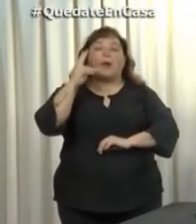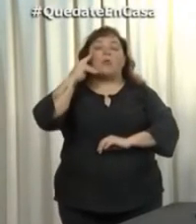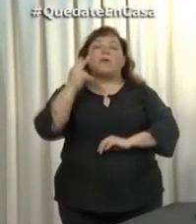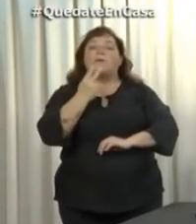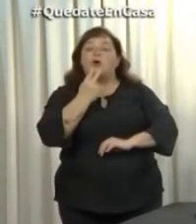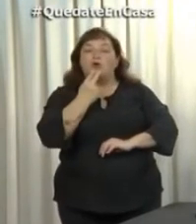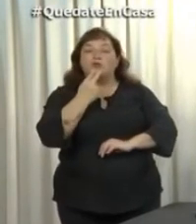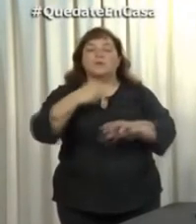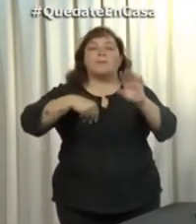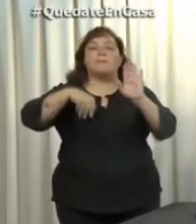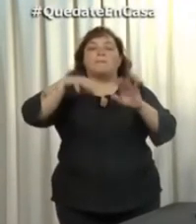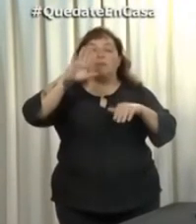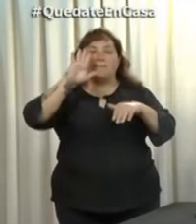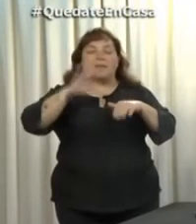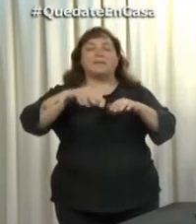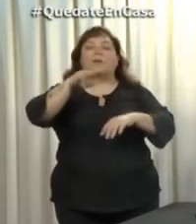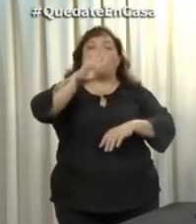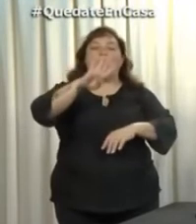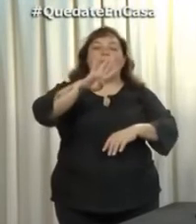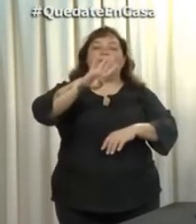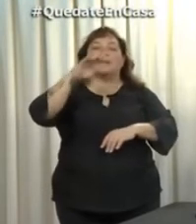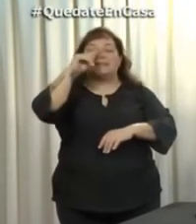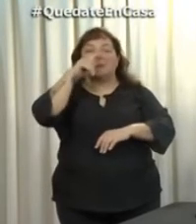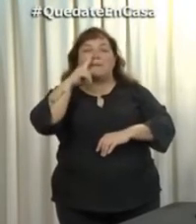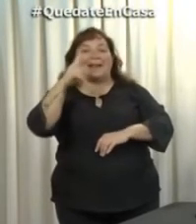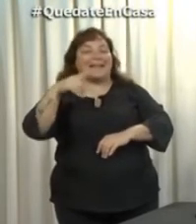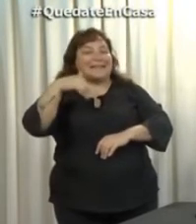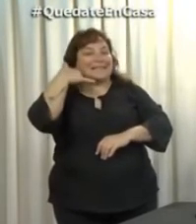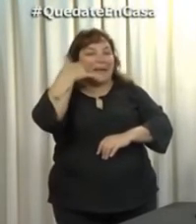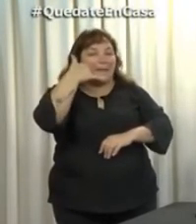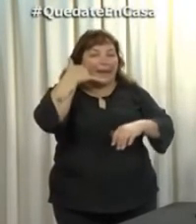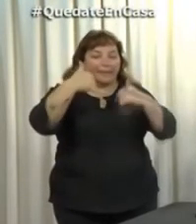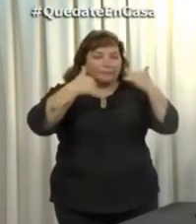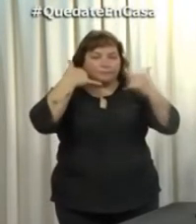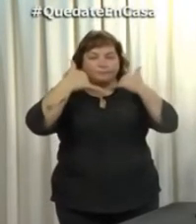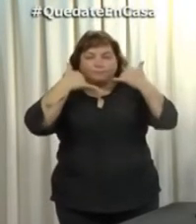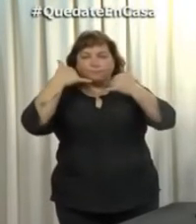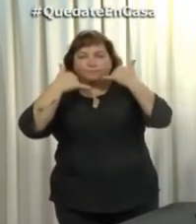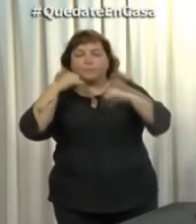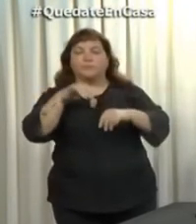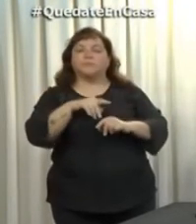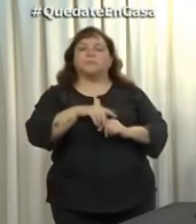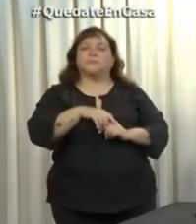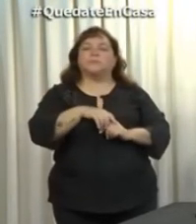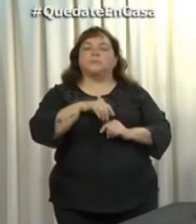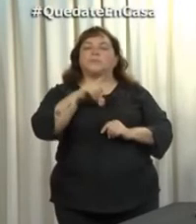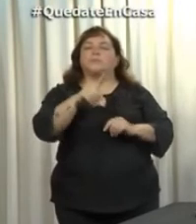han entrado más de 47.000 llamadas relacionadas a lo que respecta el